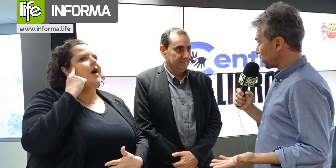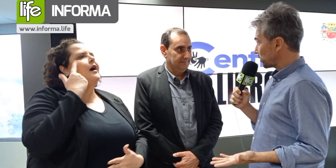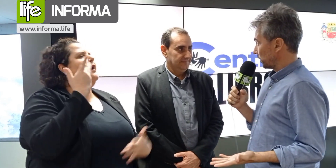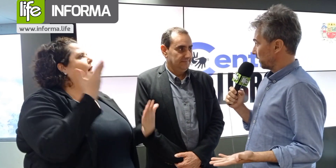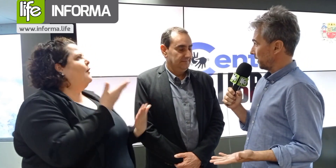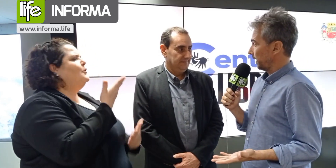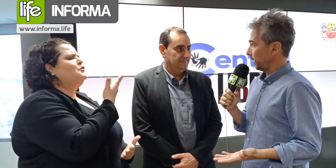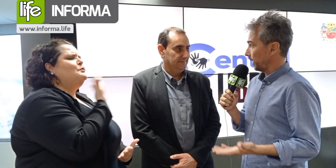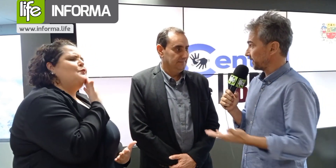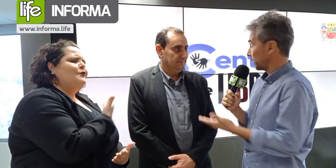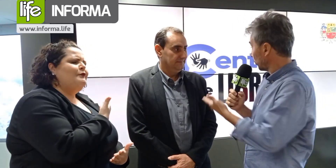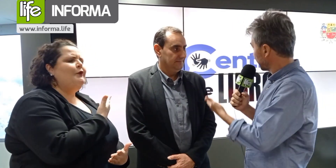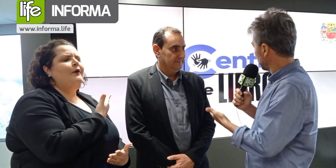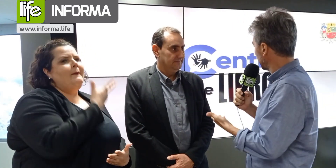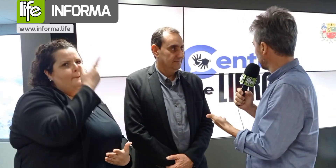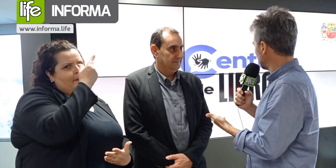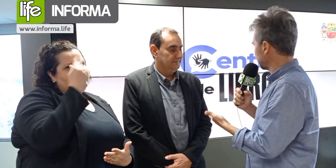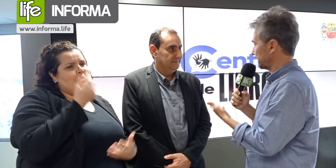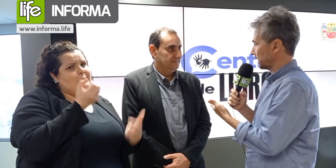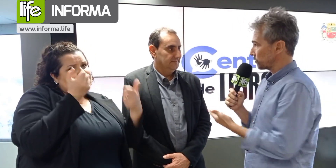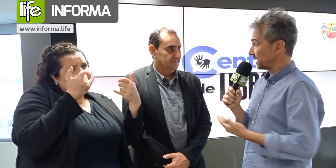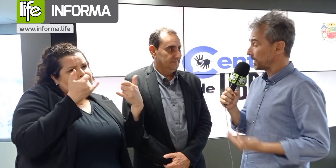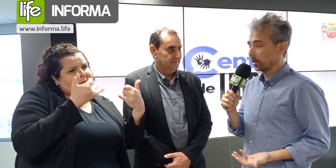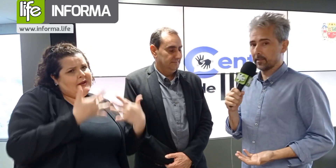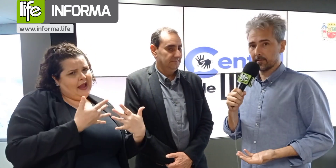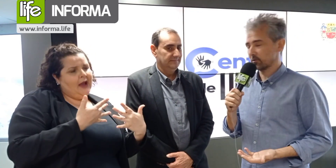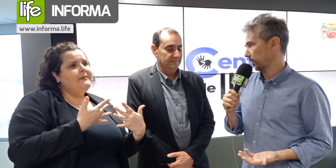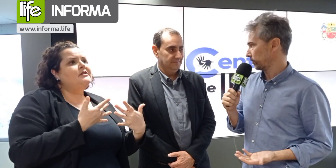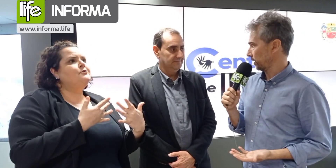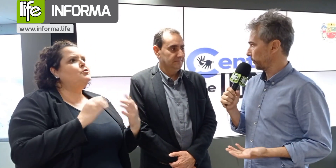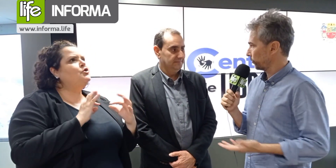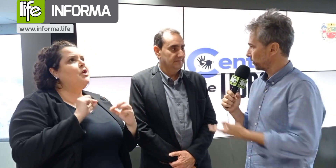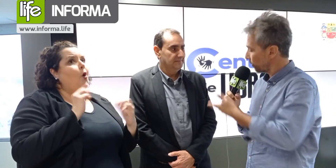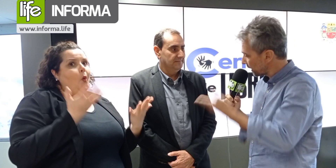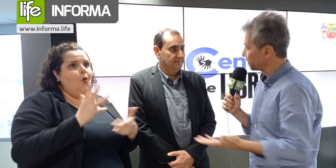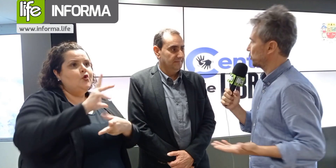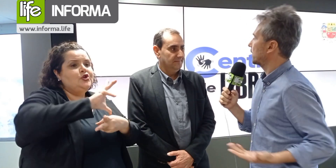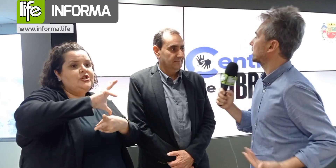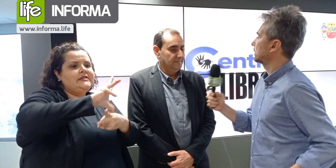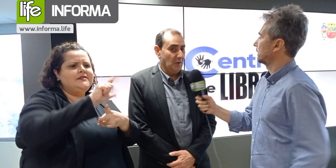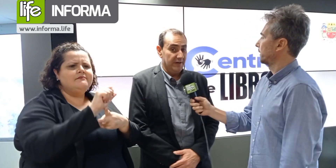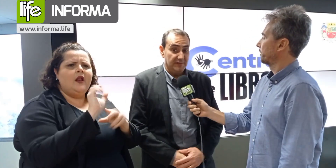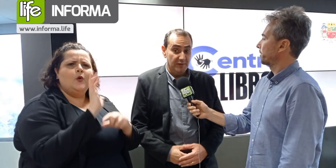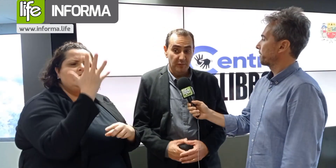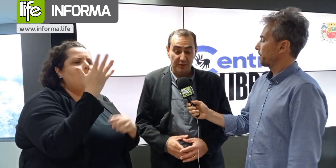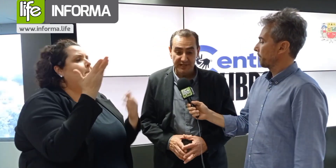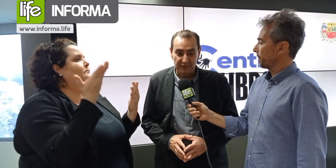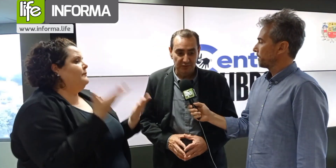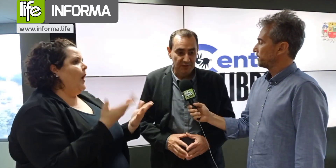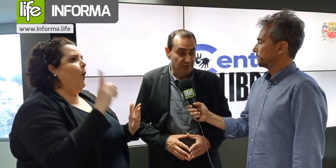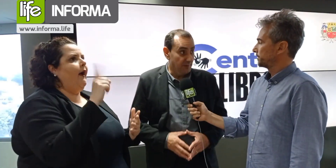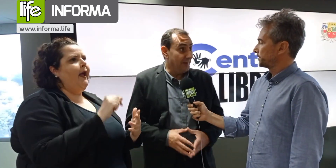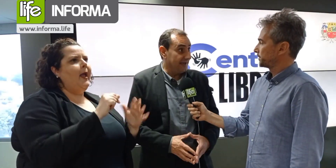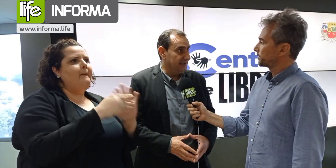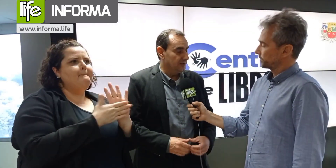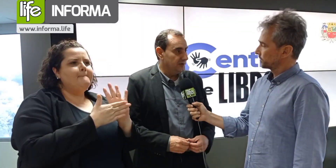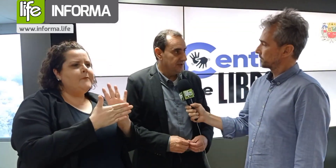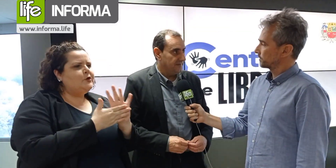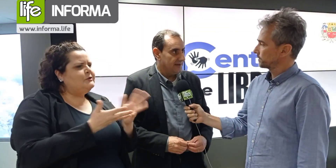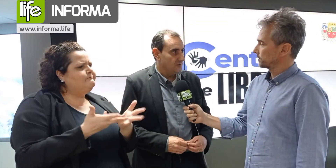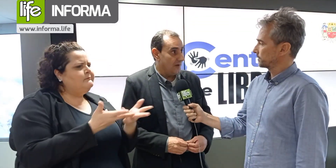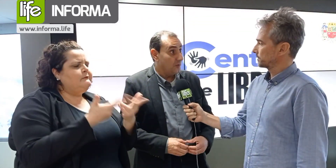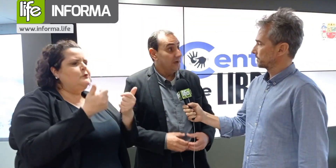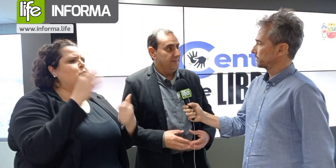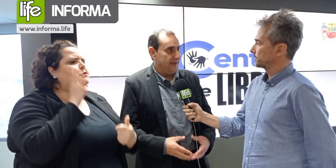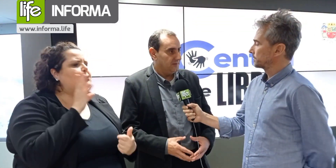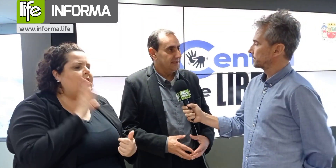explicar para a gente essa inclusão da Central de Libras em São José dos Campos. Como que é esse projeto? Olha, você vê um projeto super bacana, onde